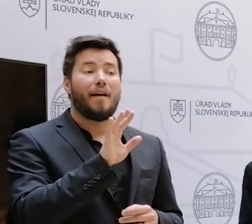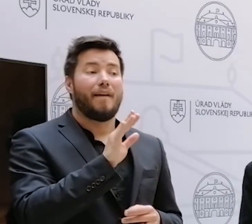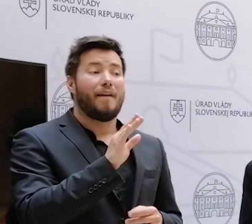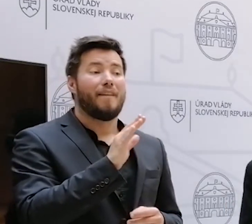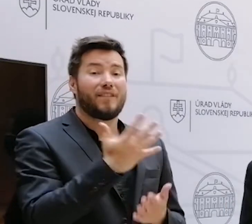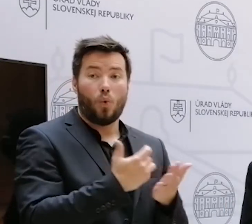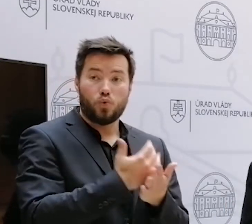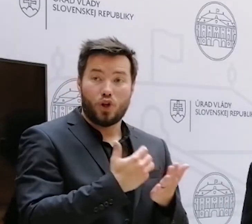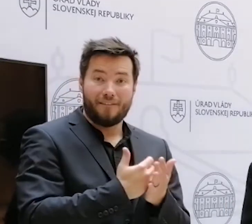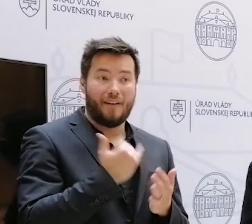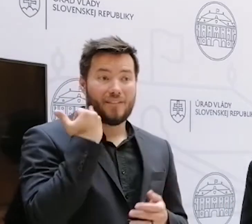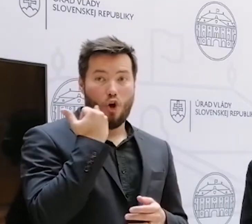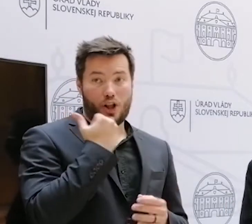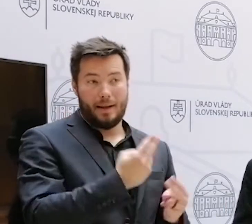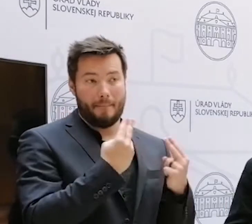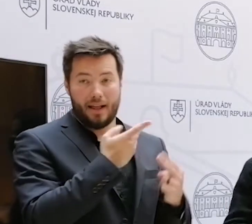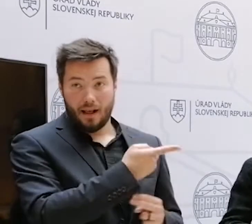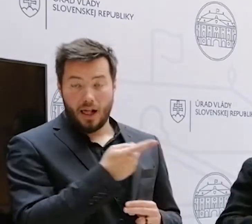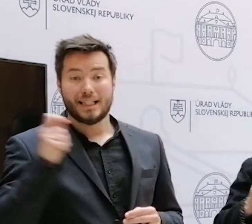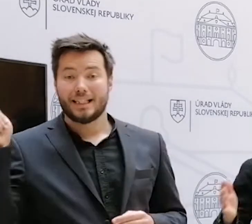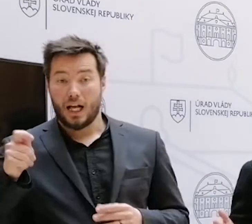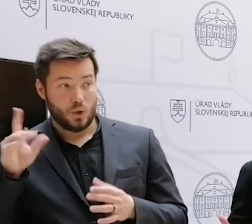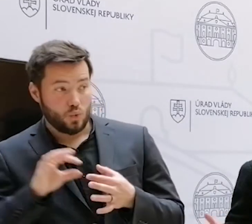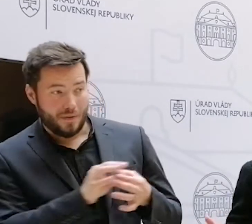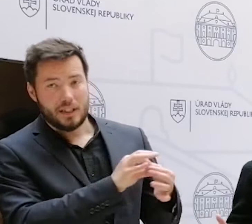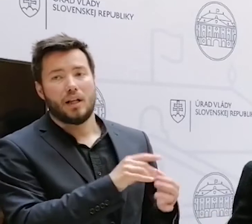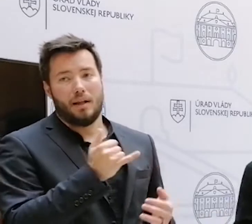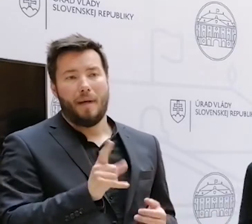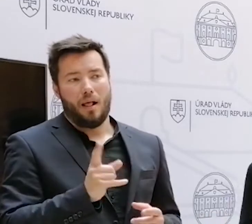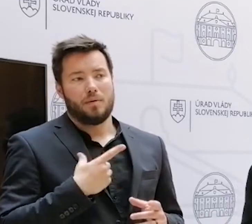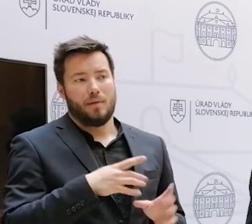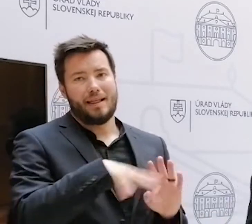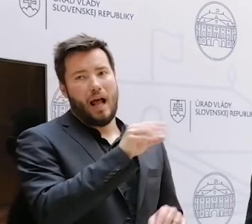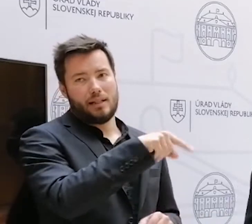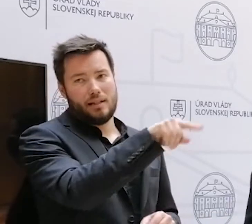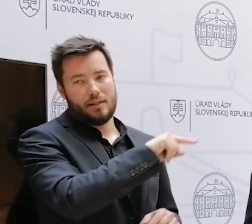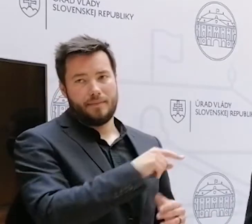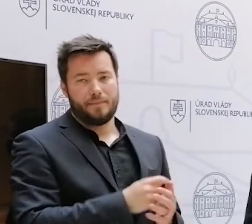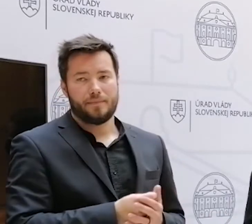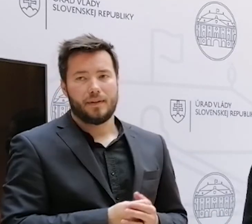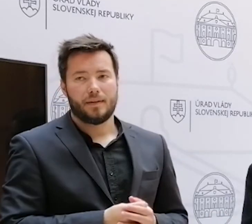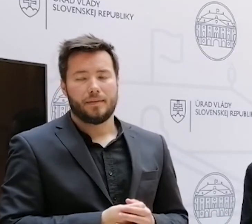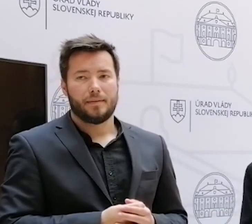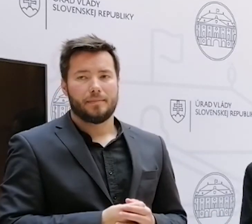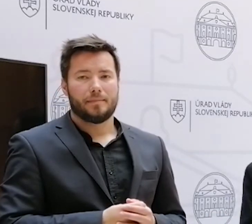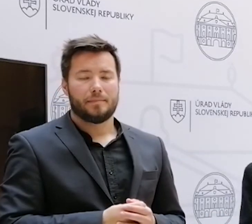daných sankcií. A to sa bohužiaľ neudialo. Ale bez ohľadu na to, či teraz prebieha alebo neprebieha zasadnutie takéto skupiny, tak sa to deje.